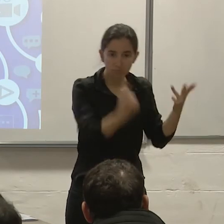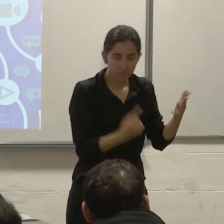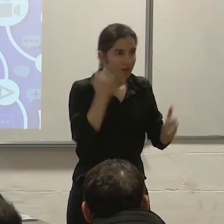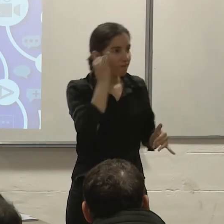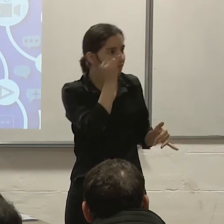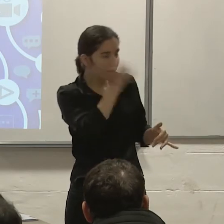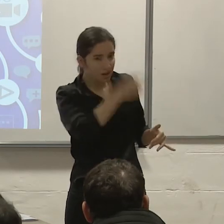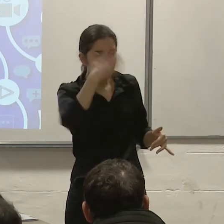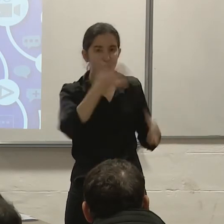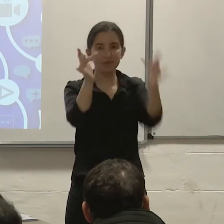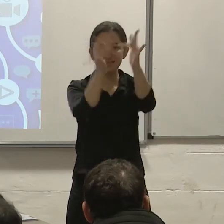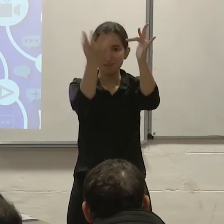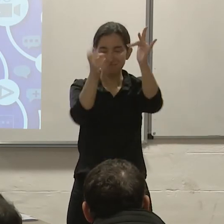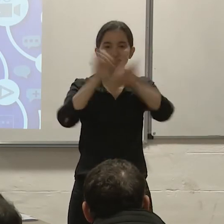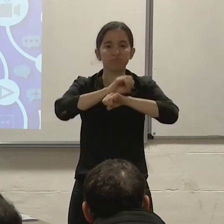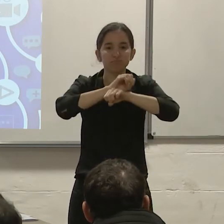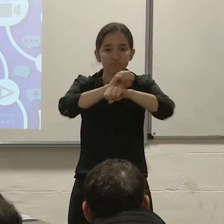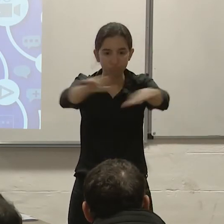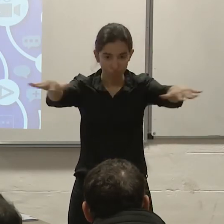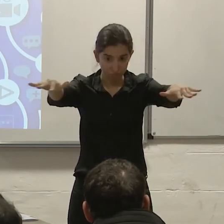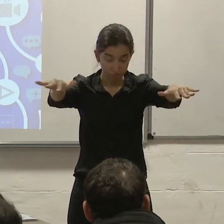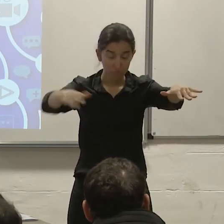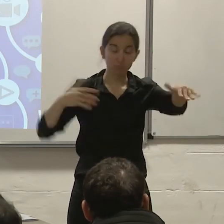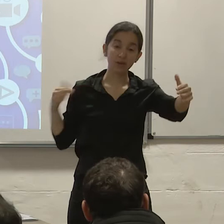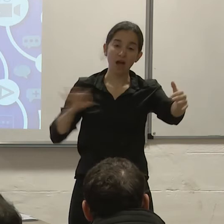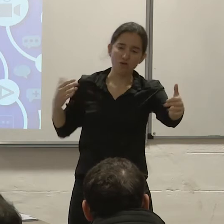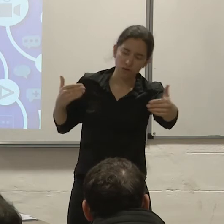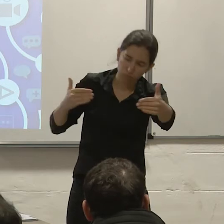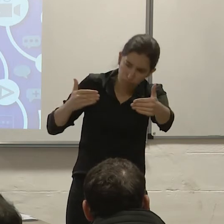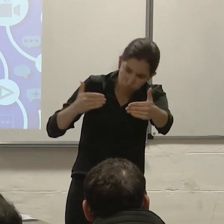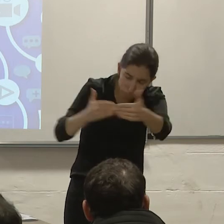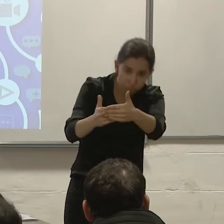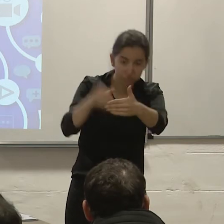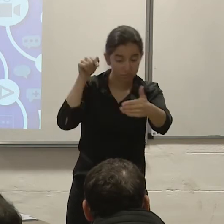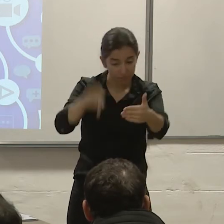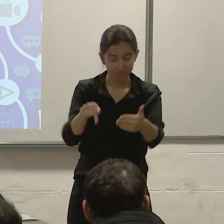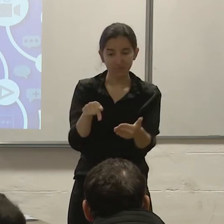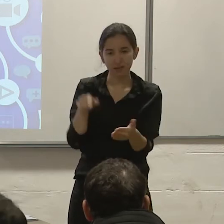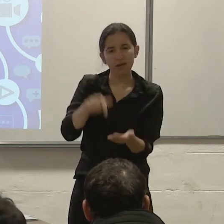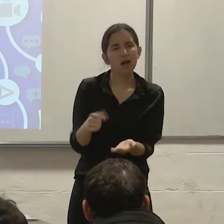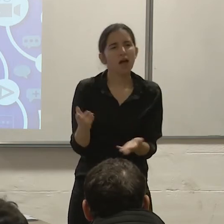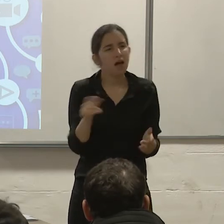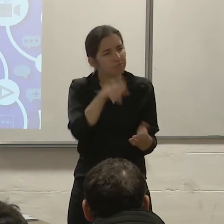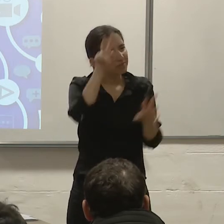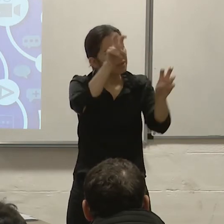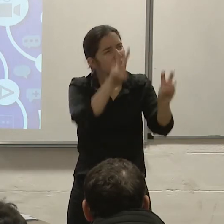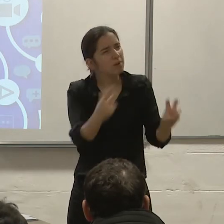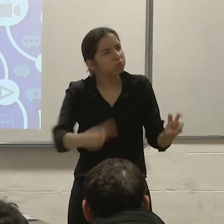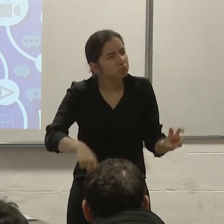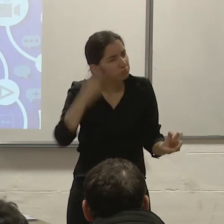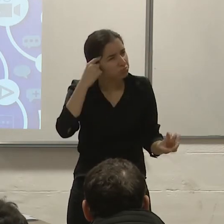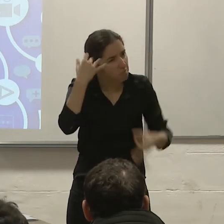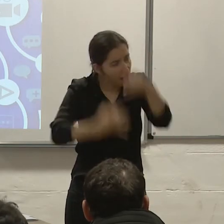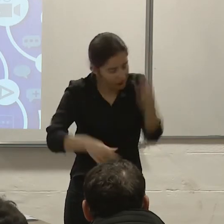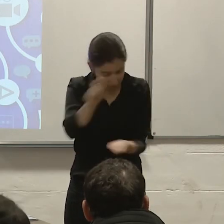Después se publicará un informe que sistematiza los temas planteados por las y los expositores durante esta jornada. La inscripción se